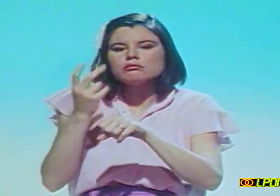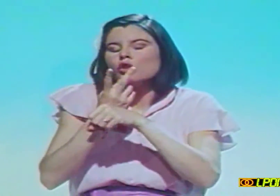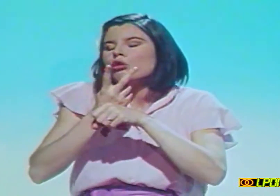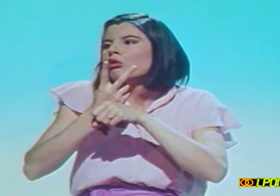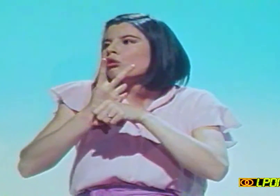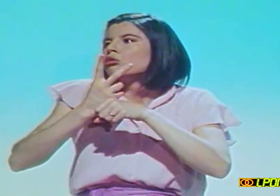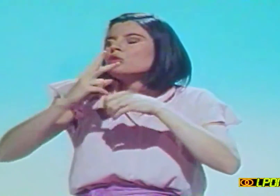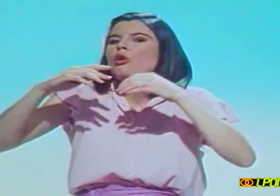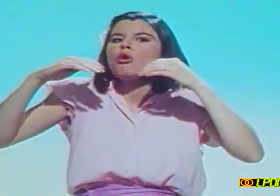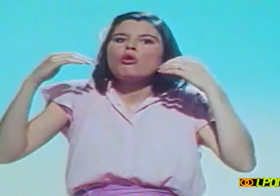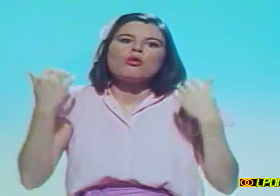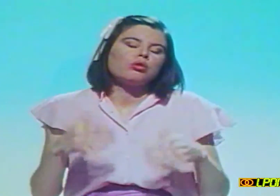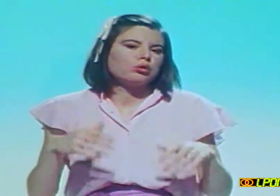chasse, c'est très dangereux.